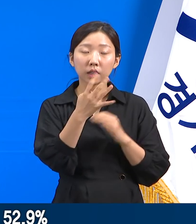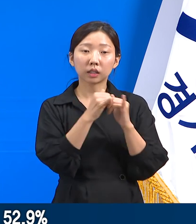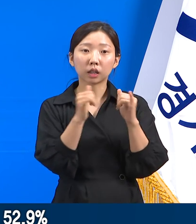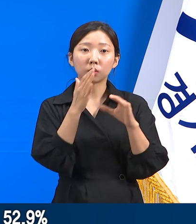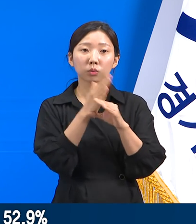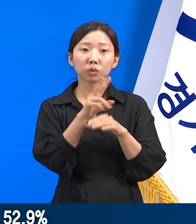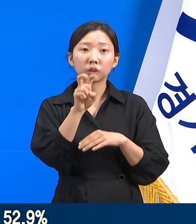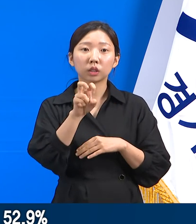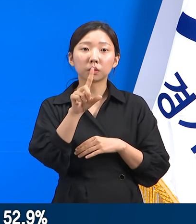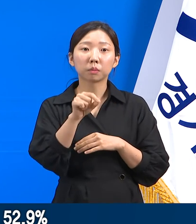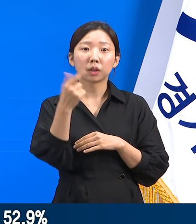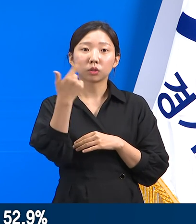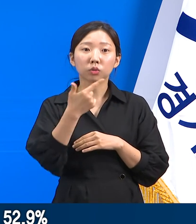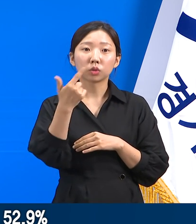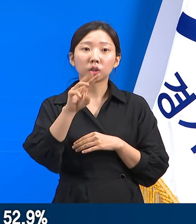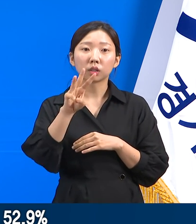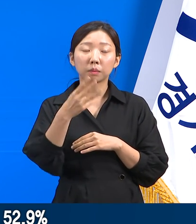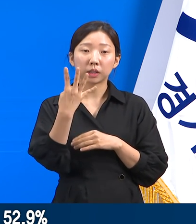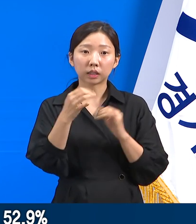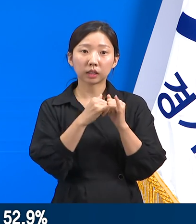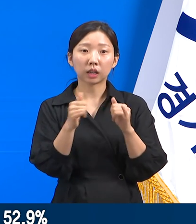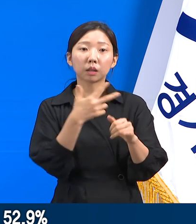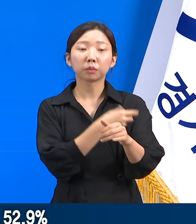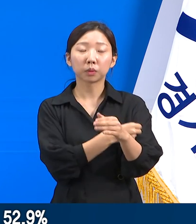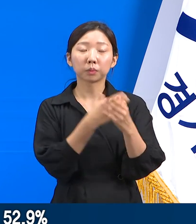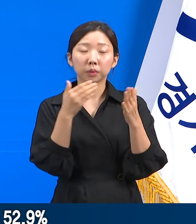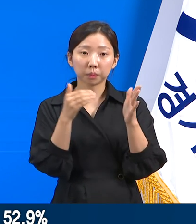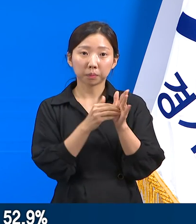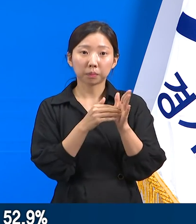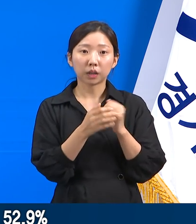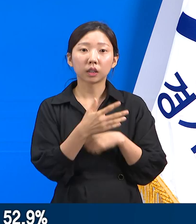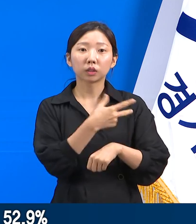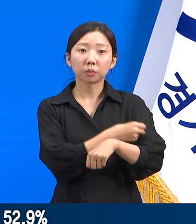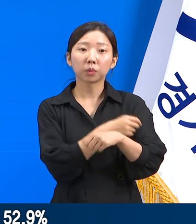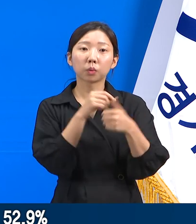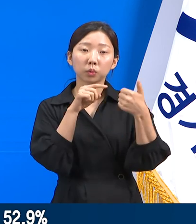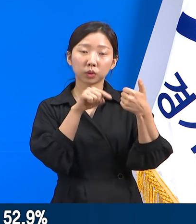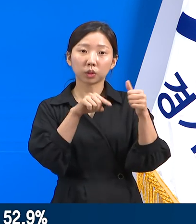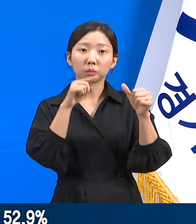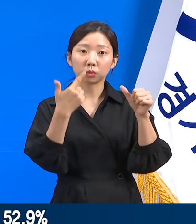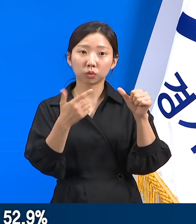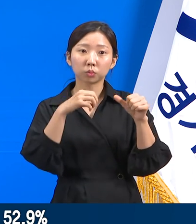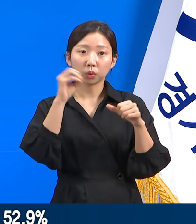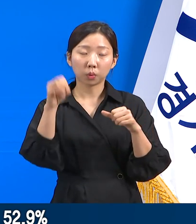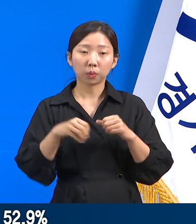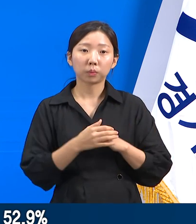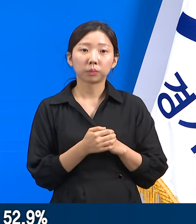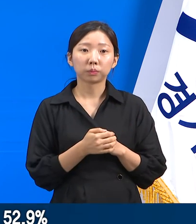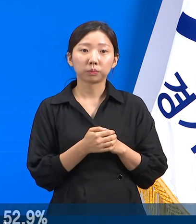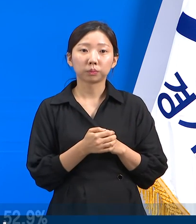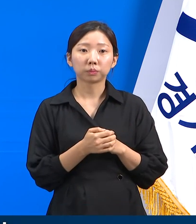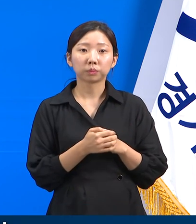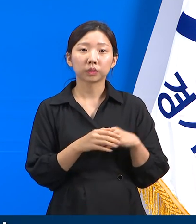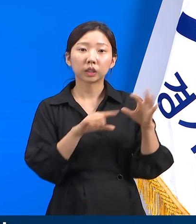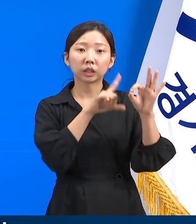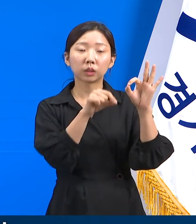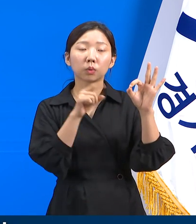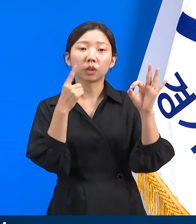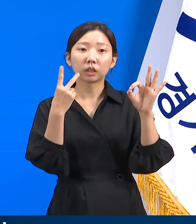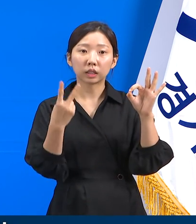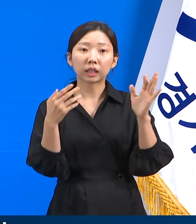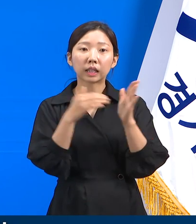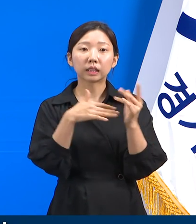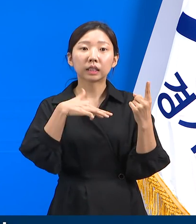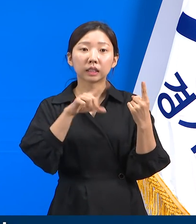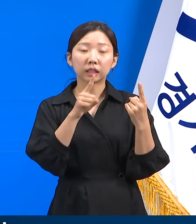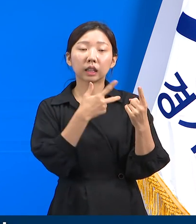21만 6,304명이 접종하였으며 접종률은 5.1%입니다. 10월 1일까지 1차 접종이